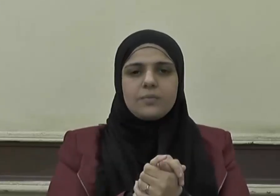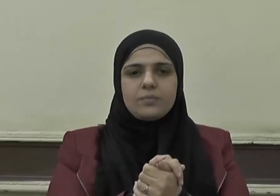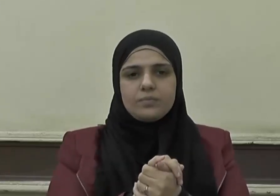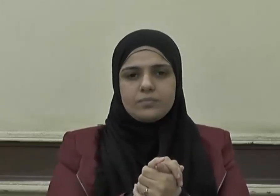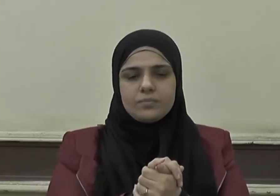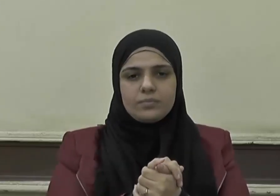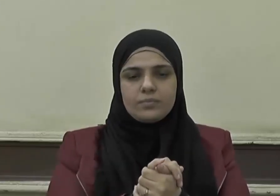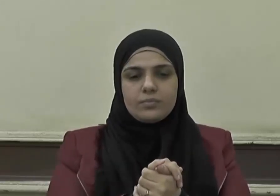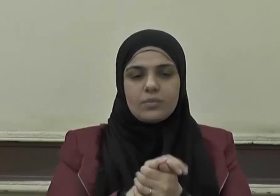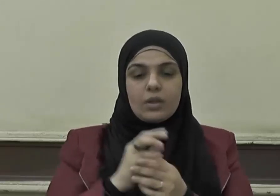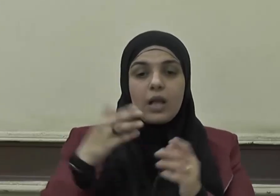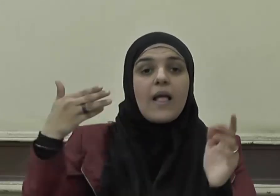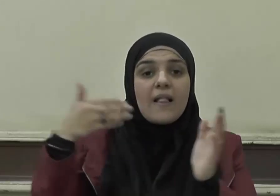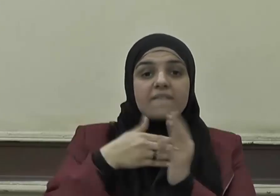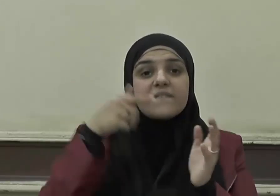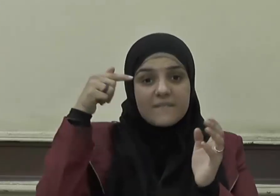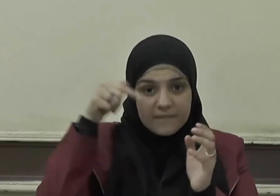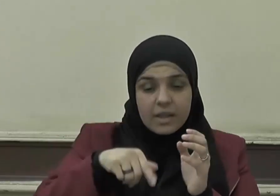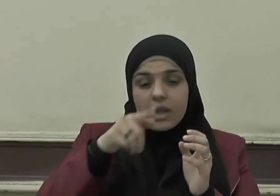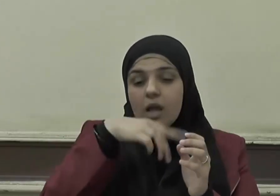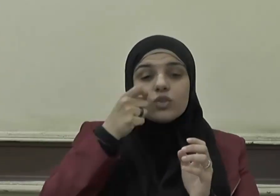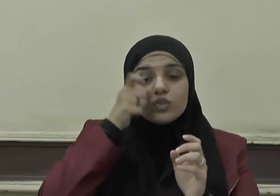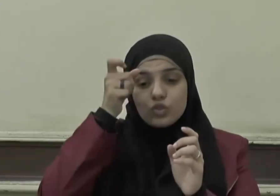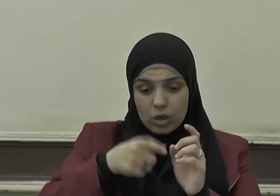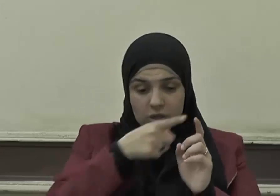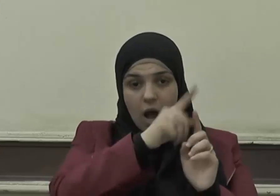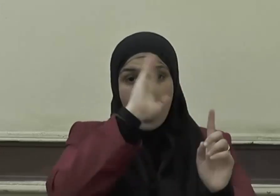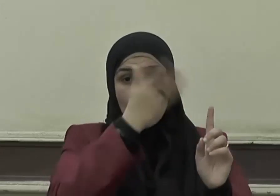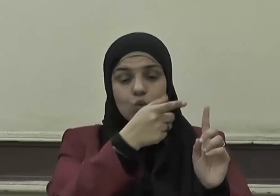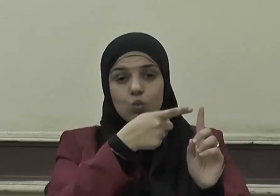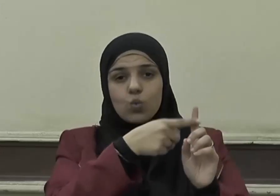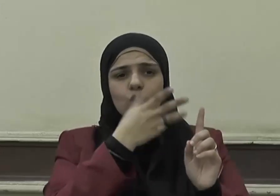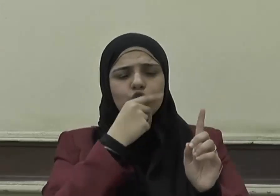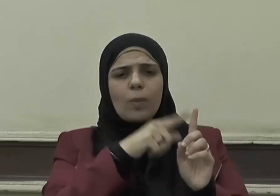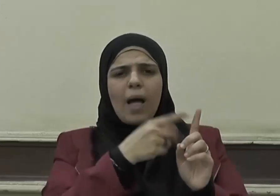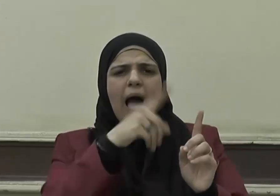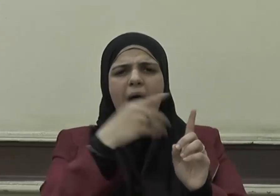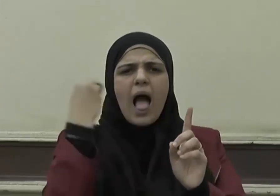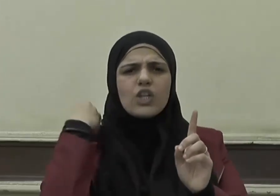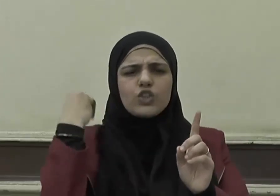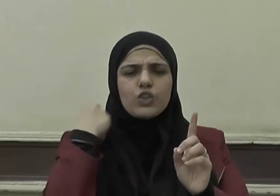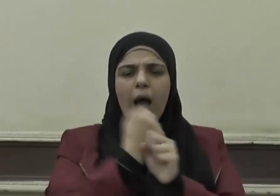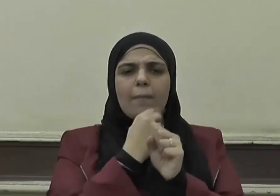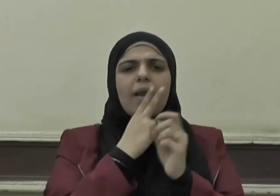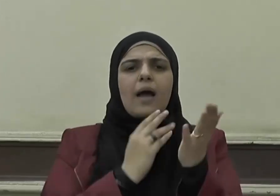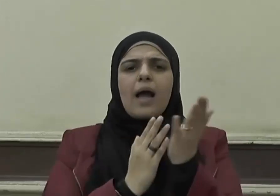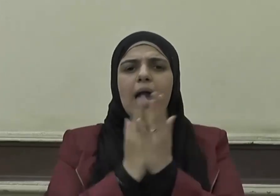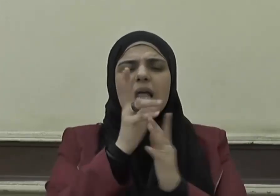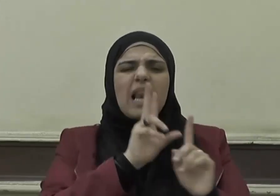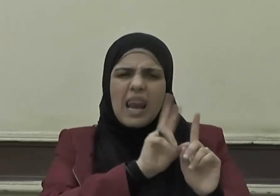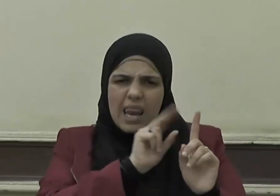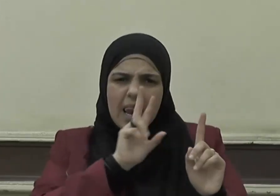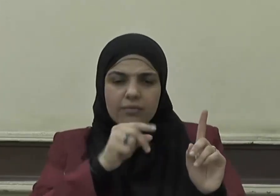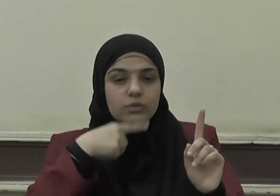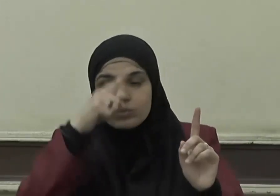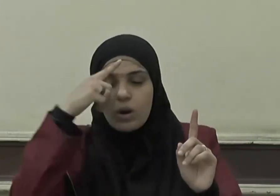لقد كان لكم في رسول الله أسوة حسنة لمن كان يرجو الله